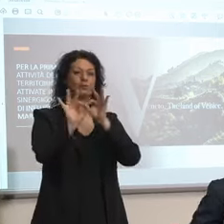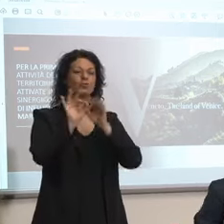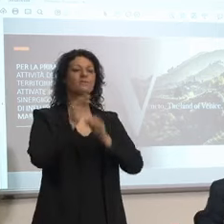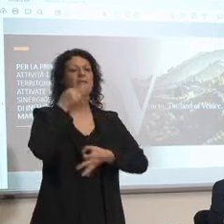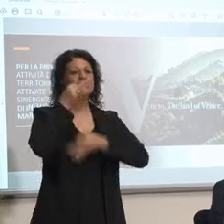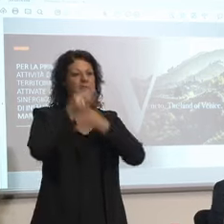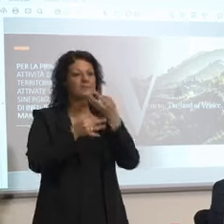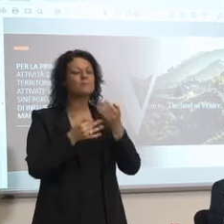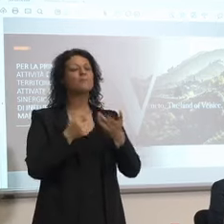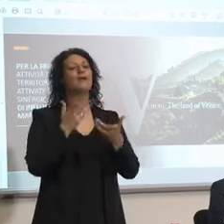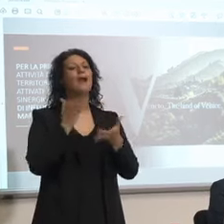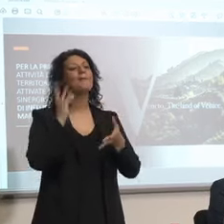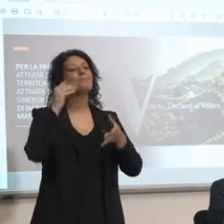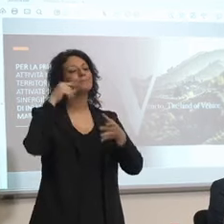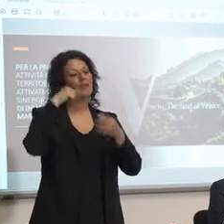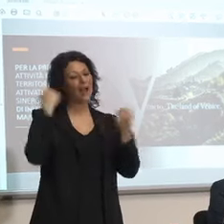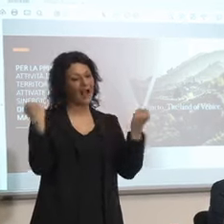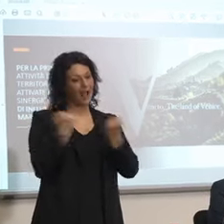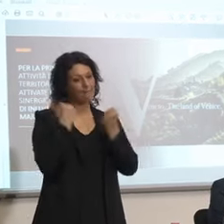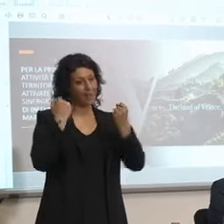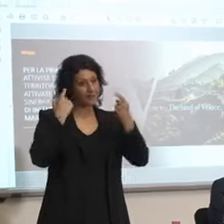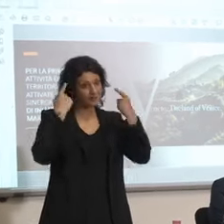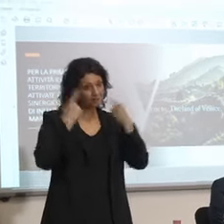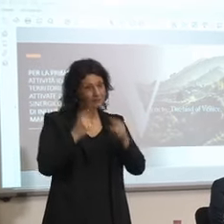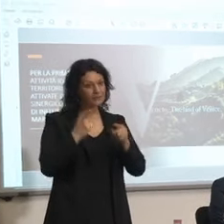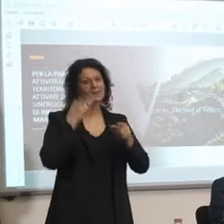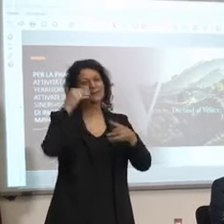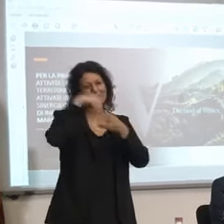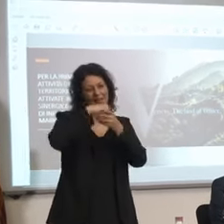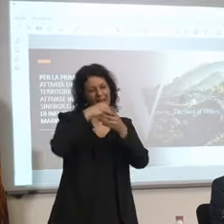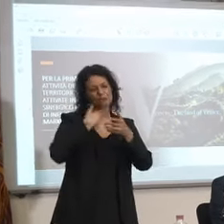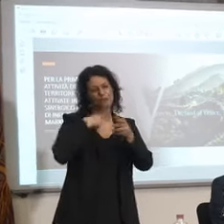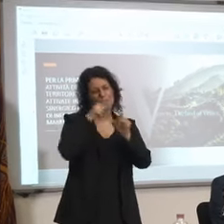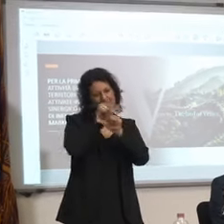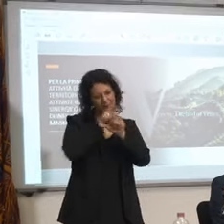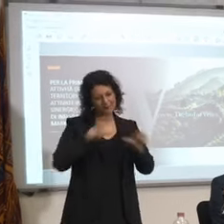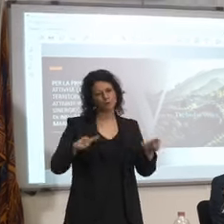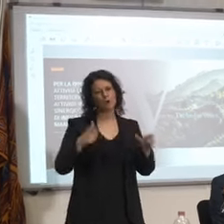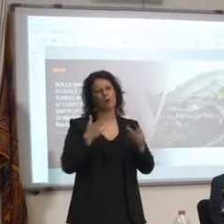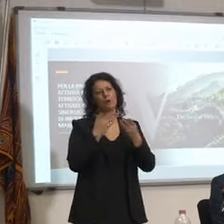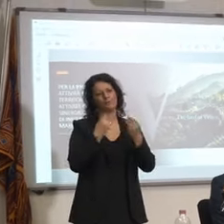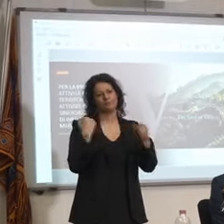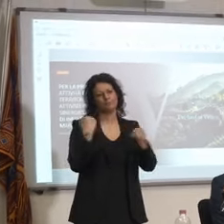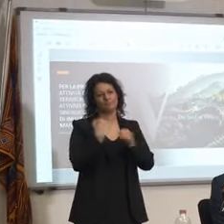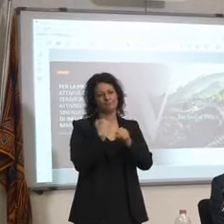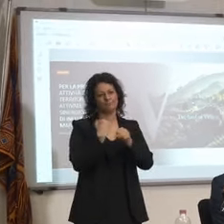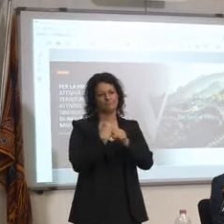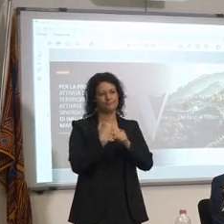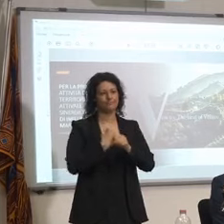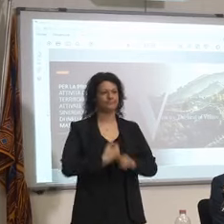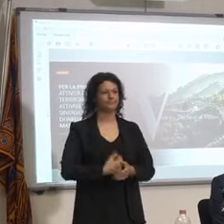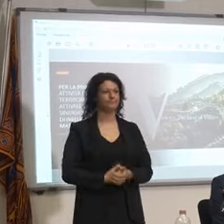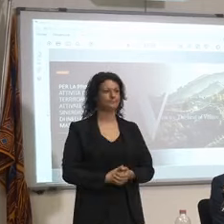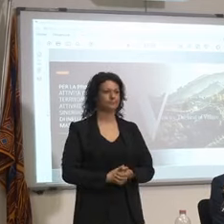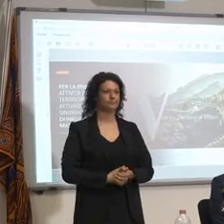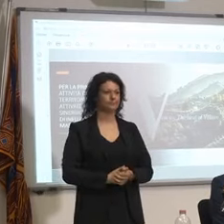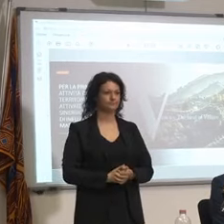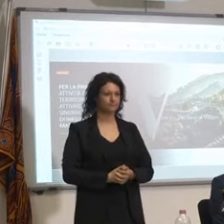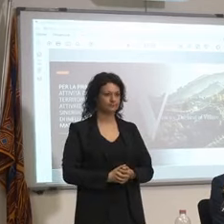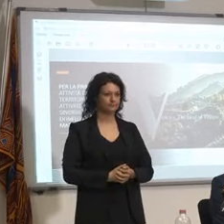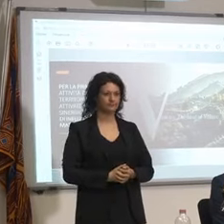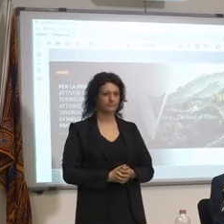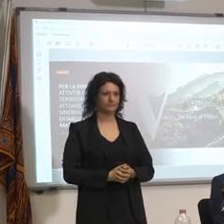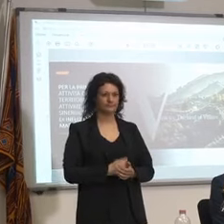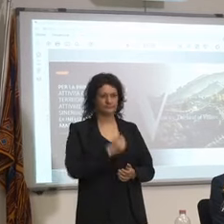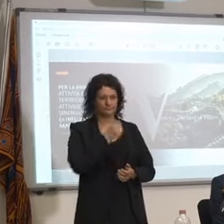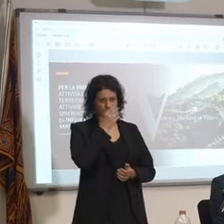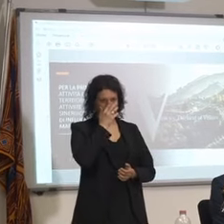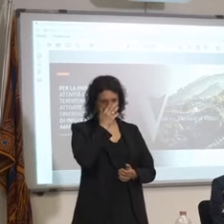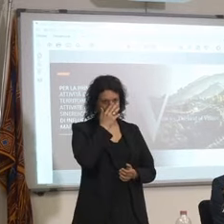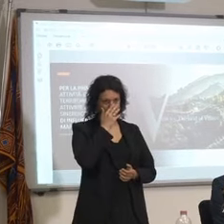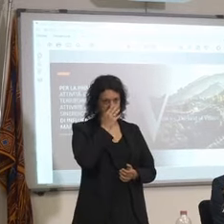che lavorano su questo tema Parisi se ha finito la volta